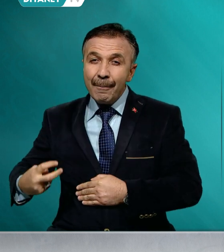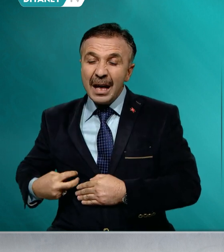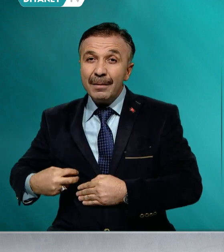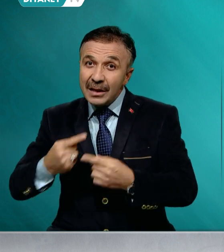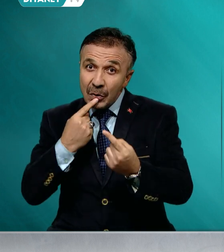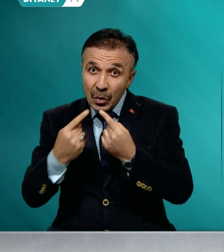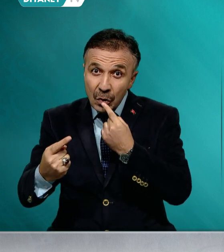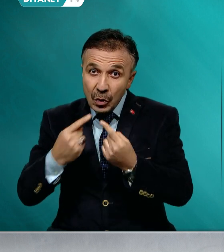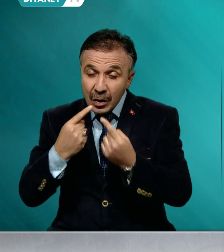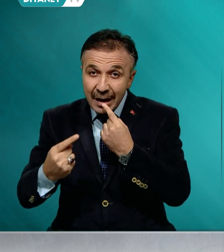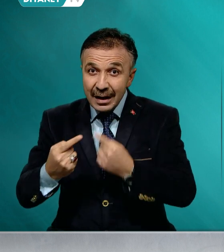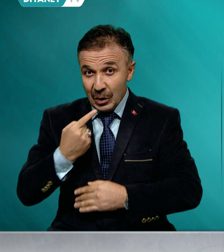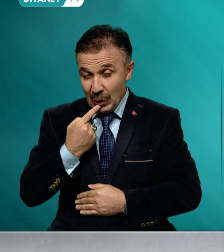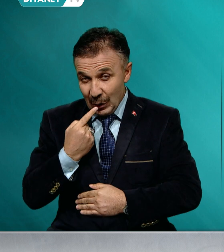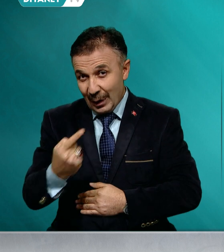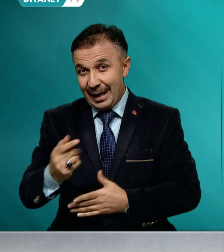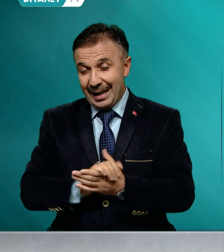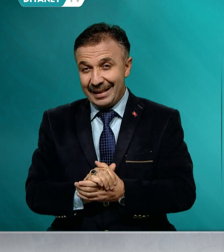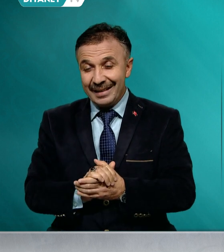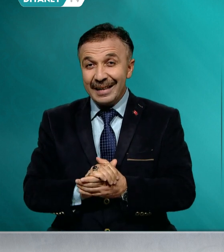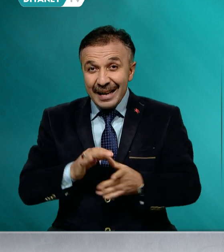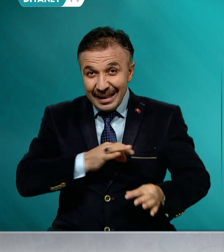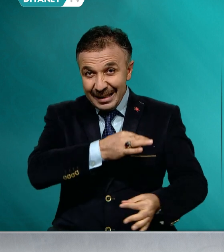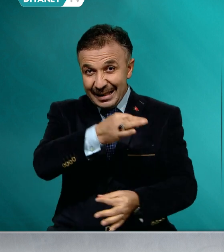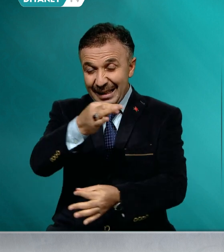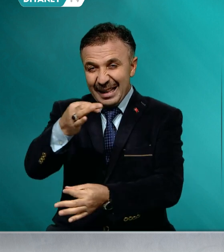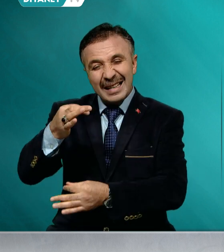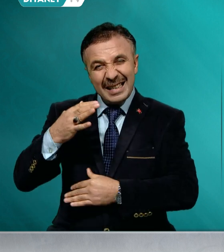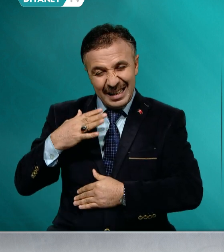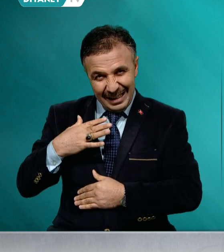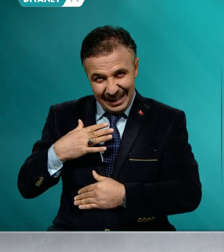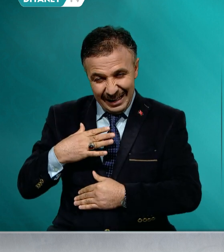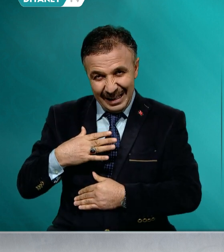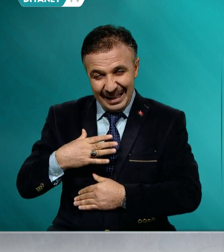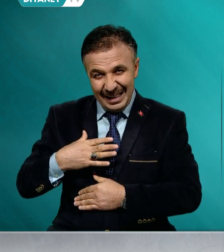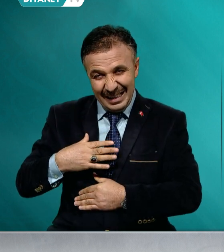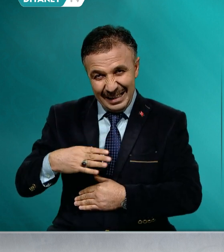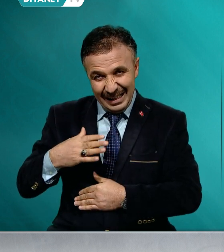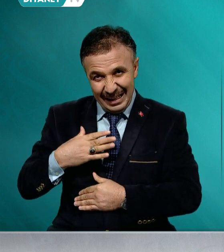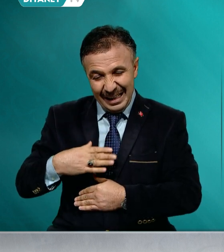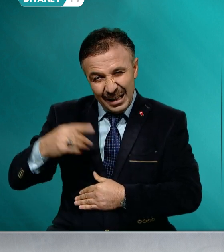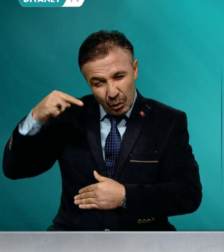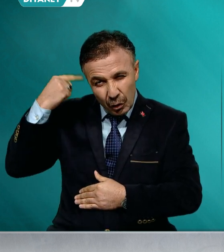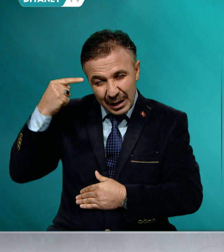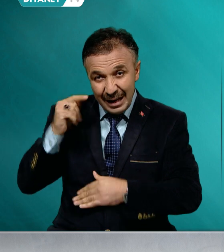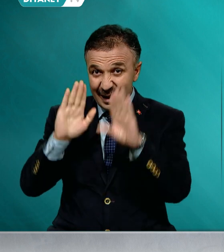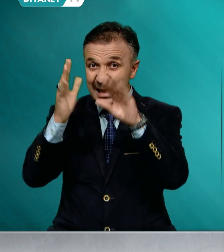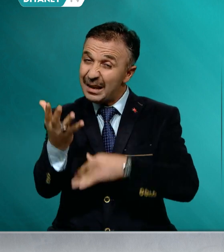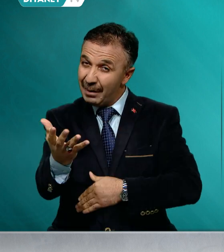iddia ederek, insanların iradelerini teslim almaya yeltenir. Hatasız